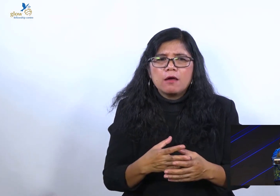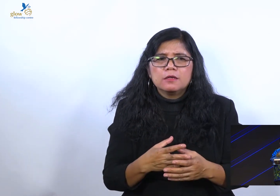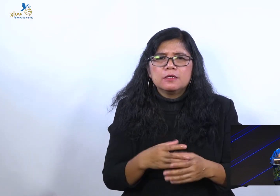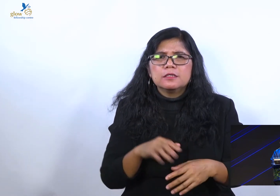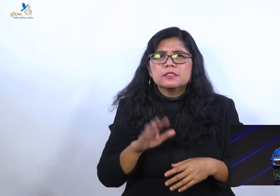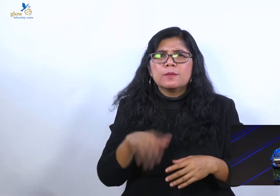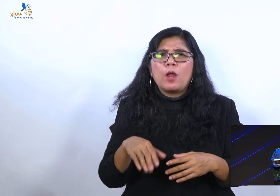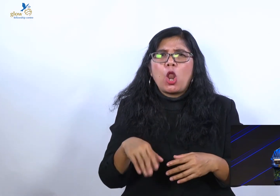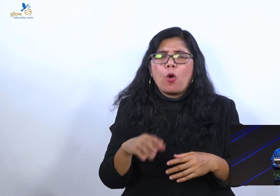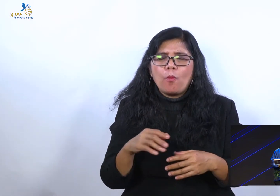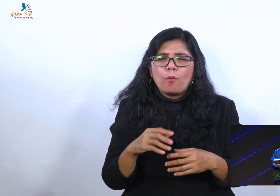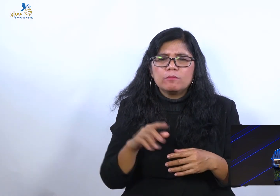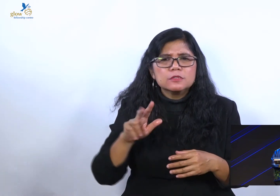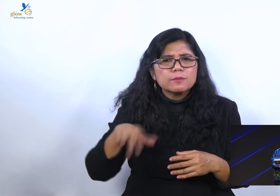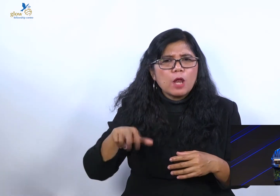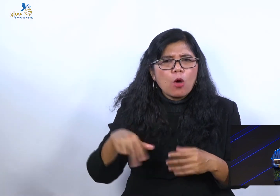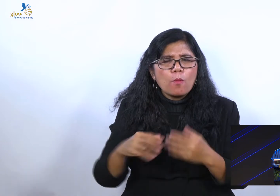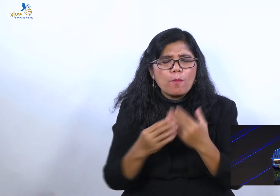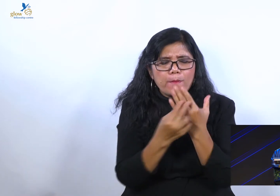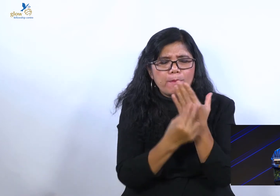atau imam-imam menulis Alkitab,